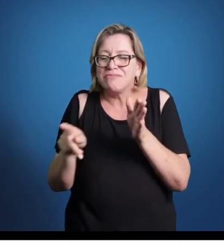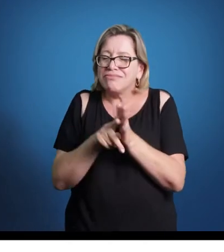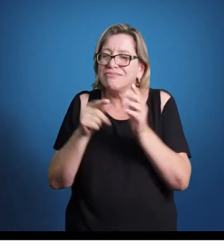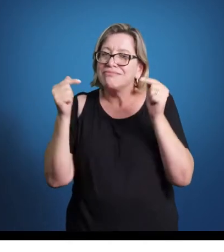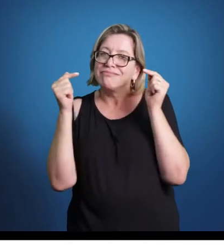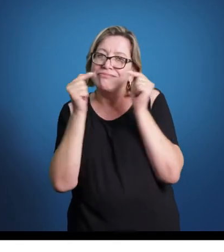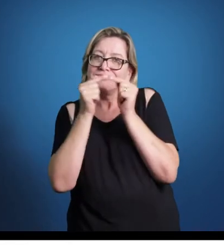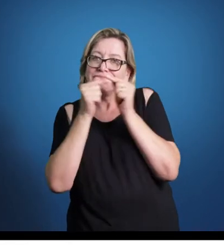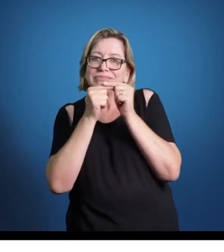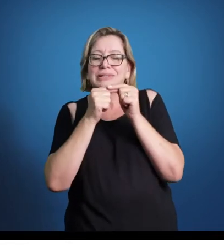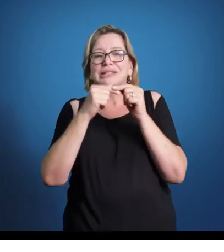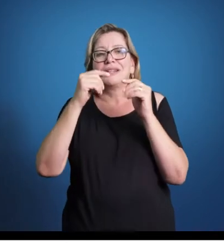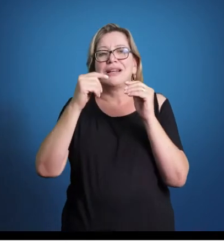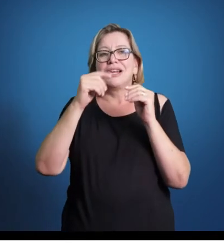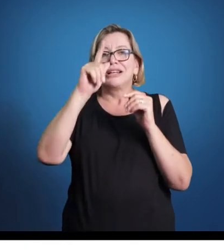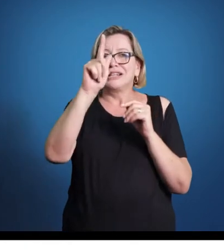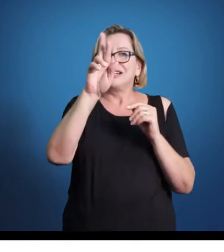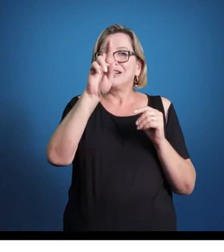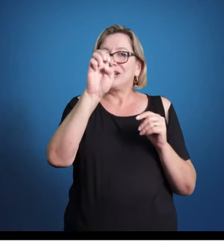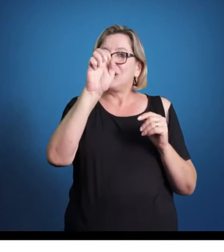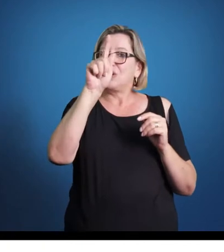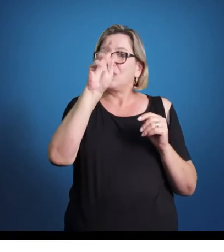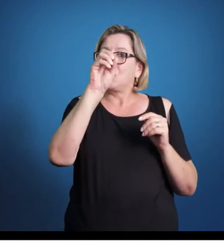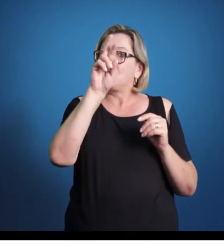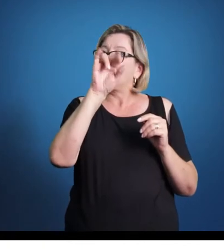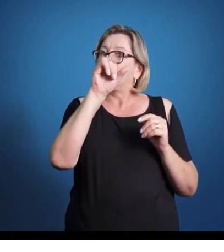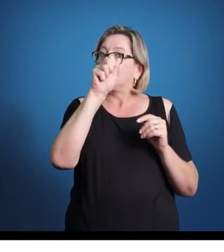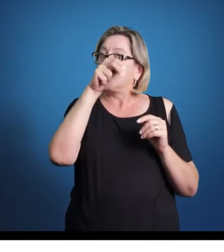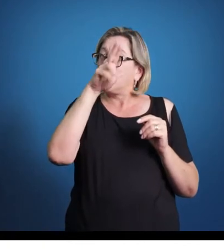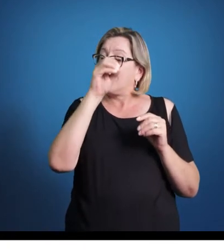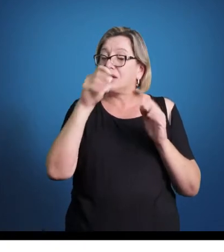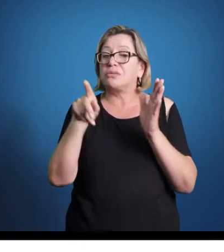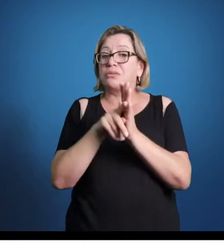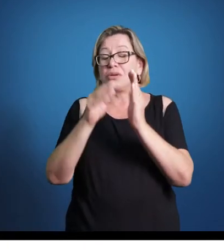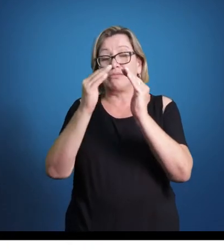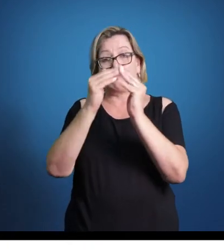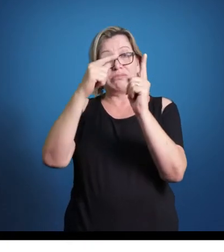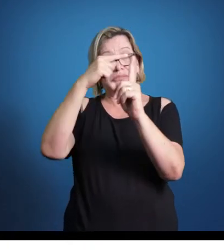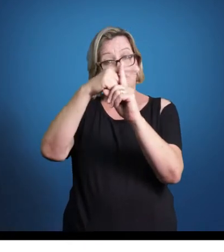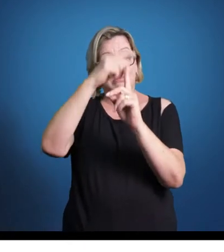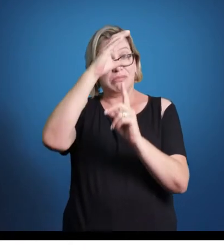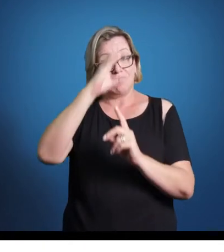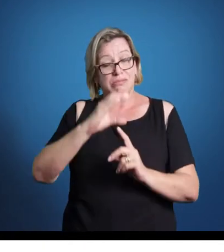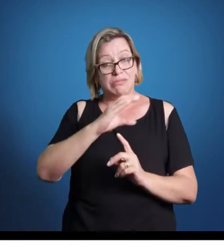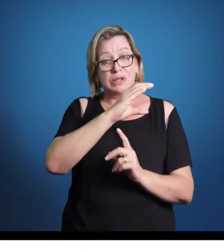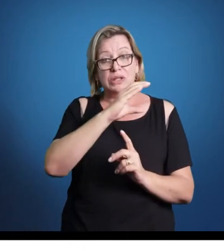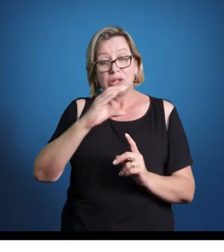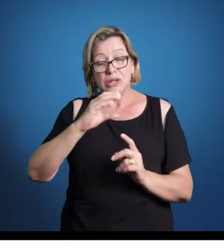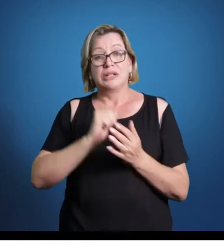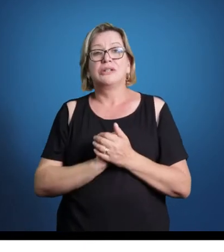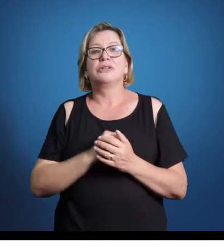que foi utilizado pela igreja católica na construção dos modos gregorianos que deu origem ao canto gregoriano.